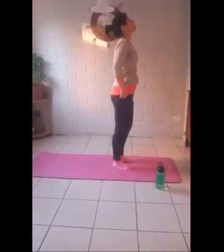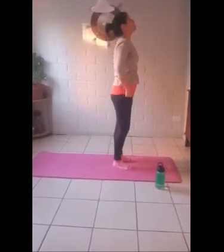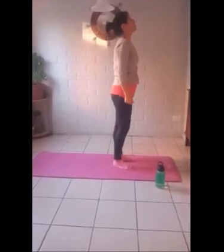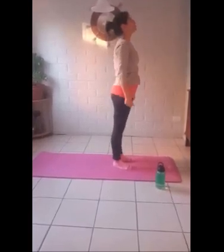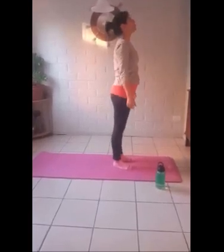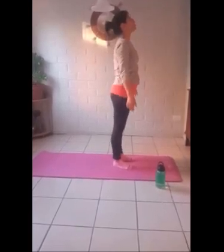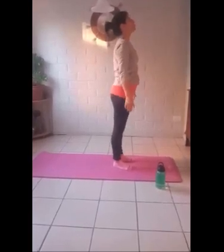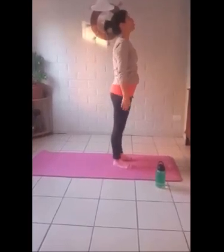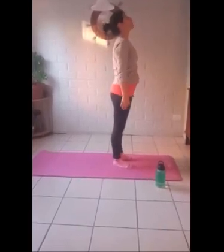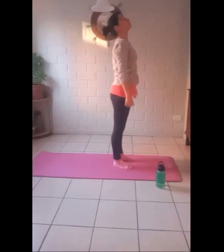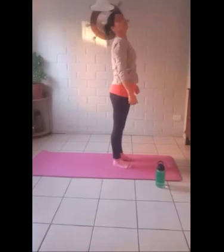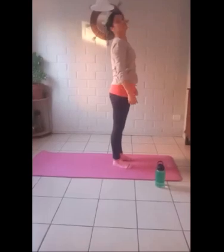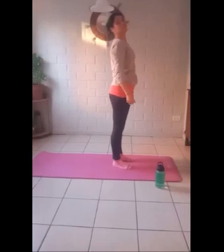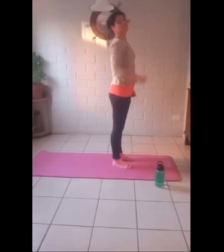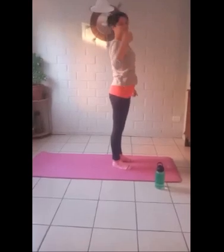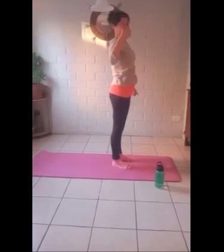Y ahora más rápido